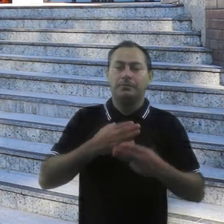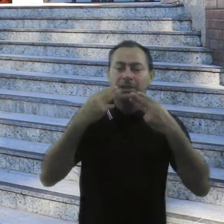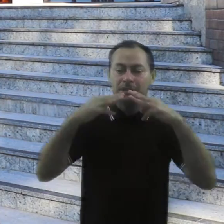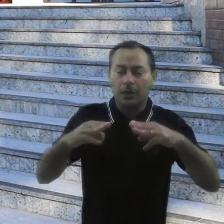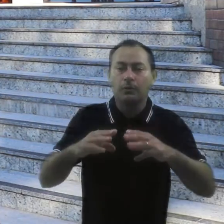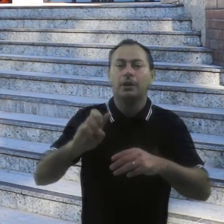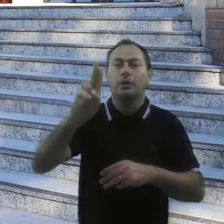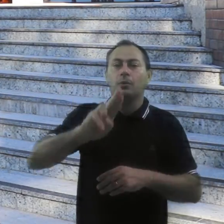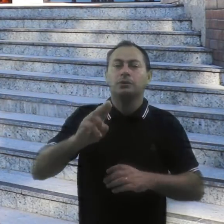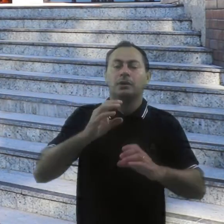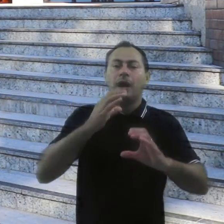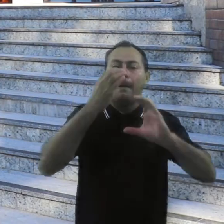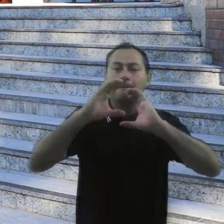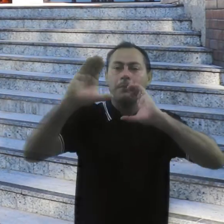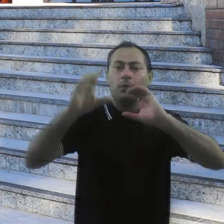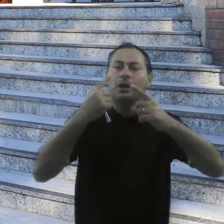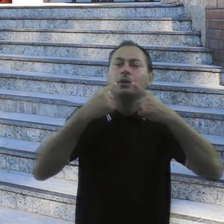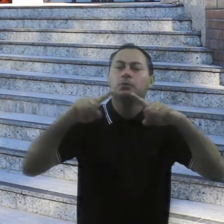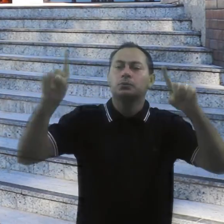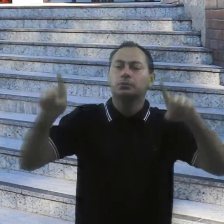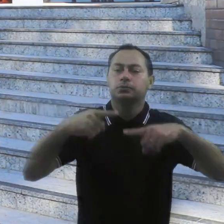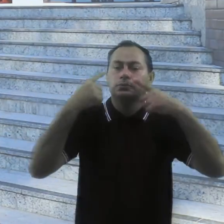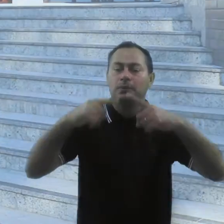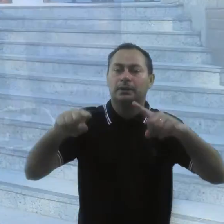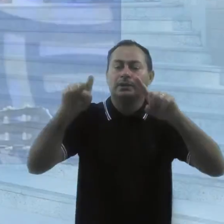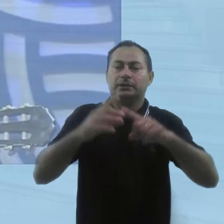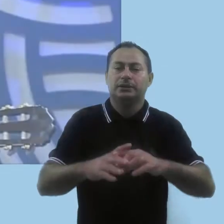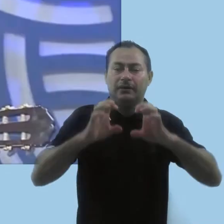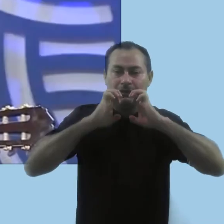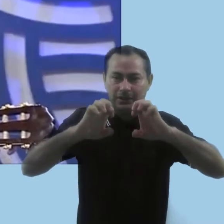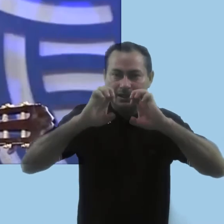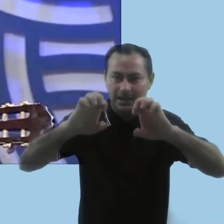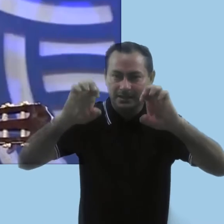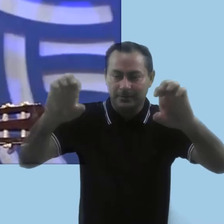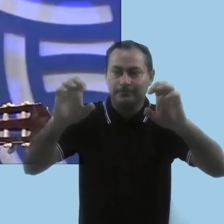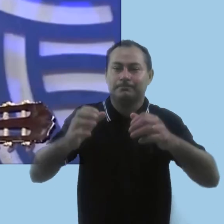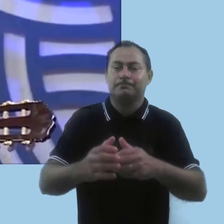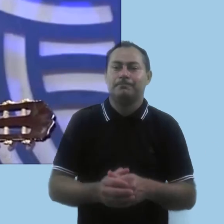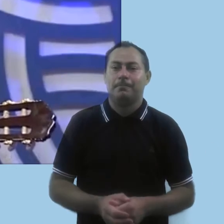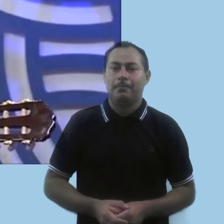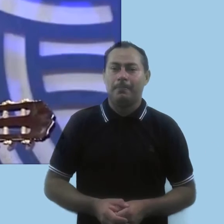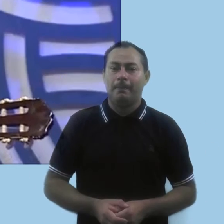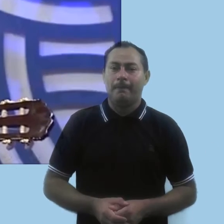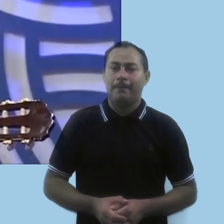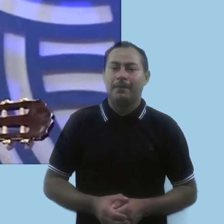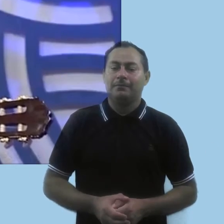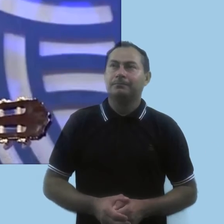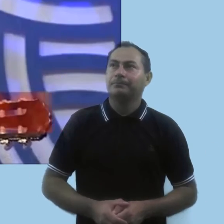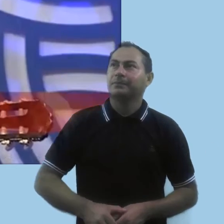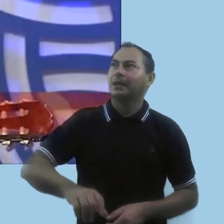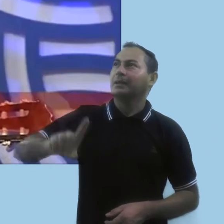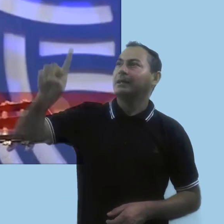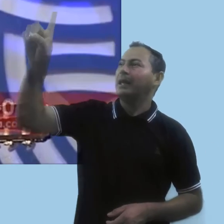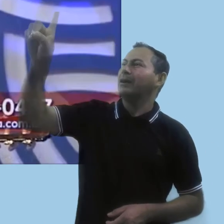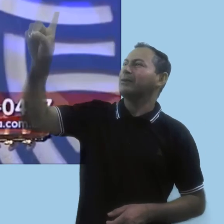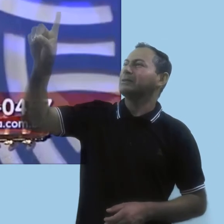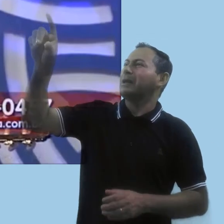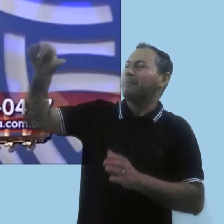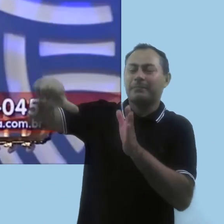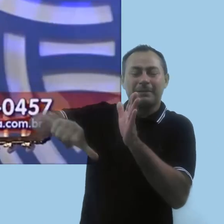como um meio de evangelização. Deus, em primeiro lugar, em